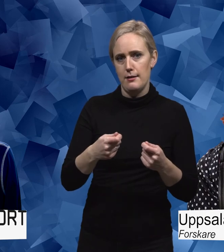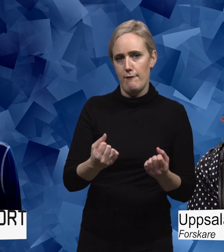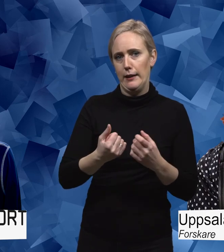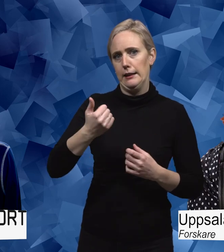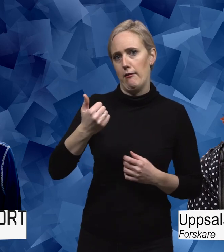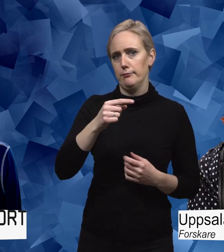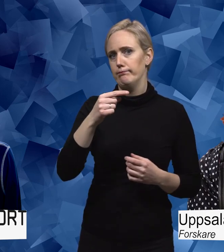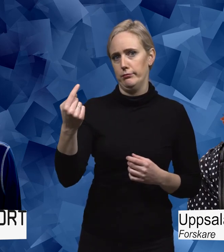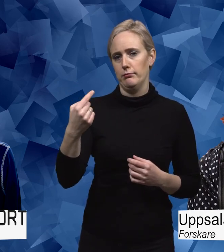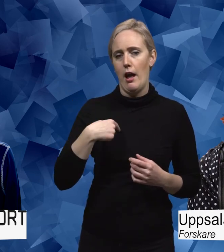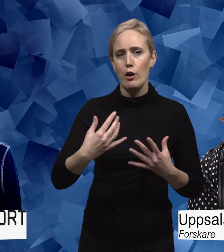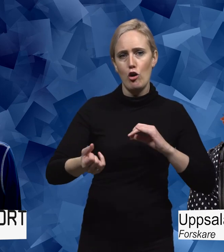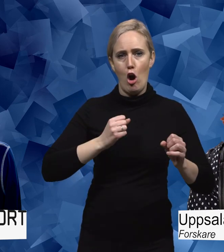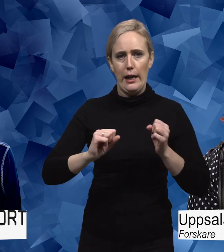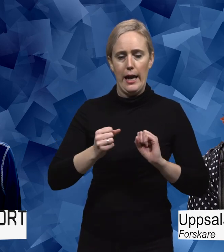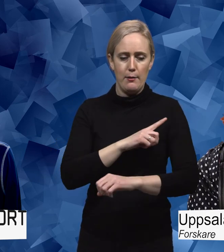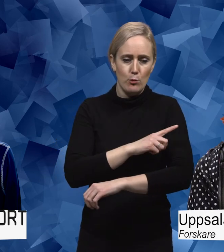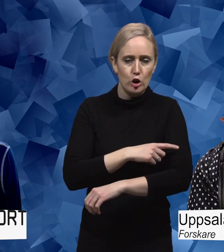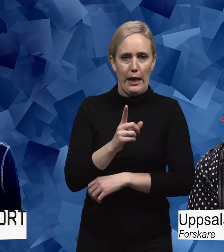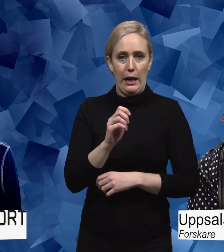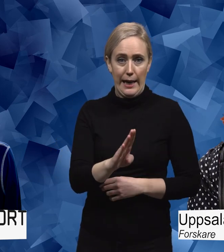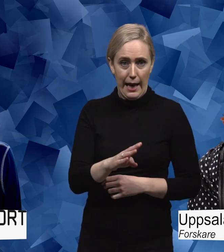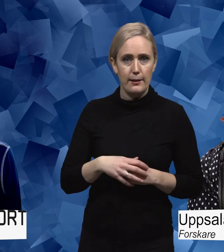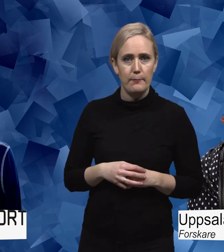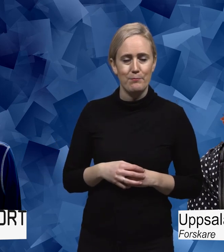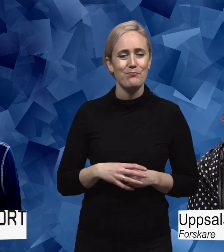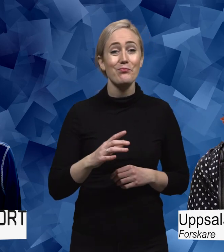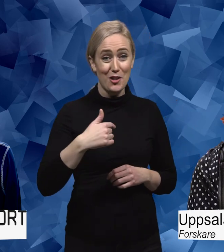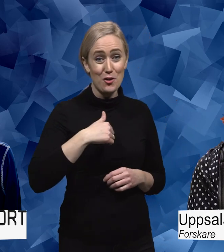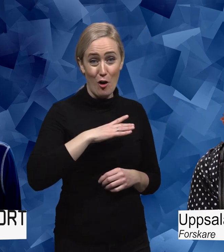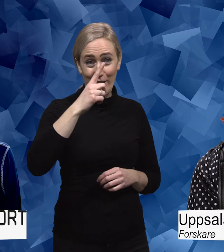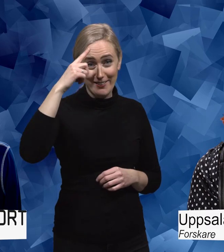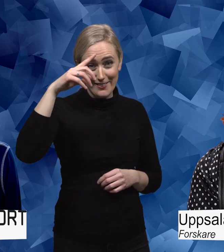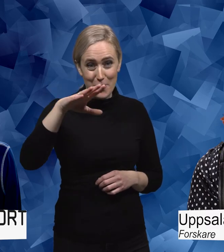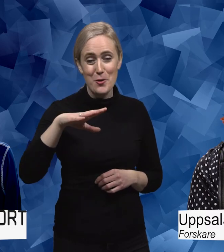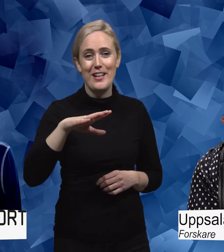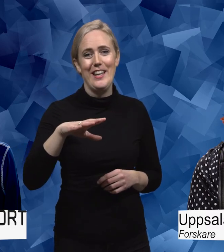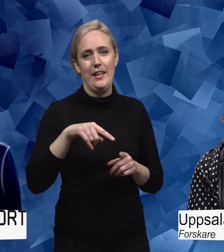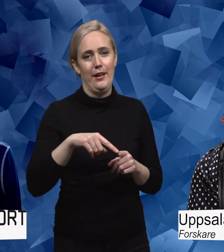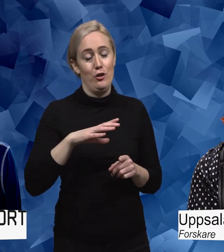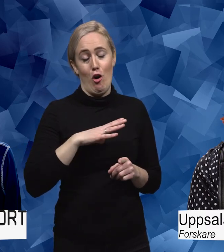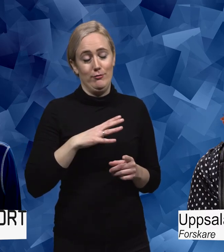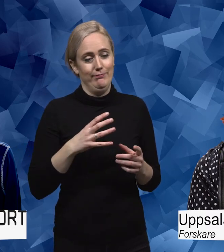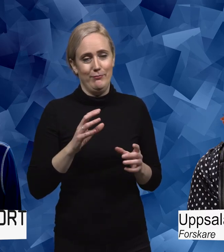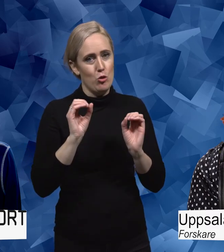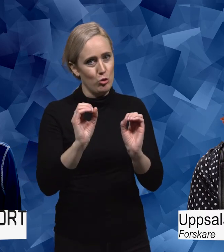Att bevara rörligheten i muskler och leder. Jag har en teori som jag inte har några som helst vetenskapliga evidens för.